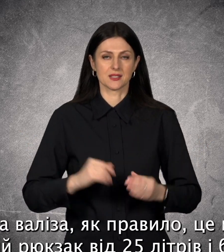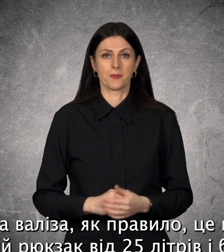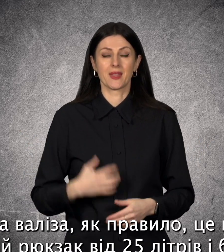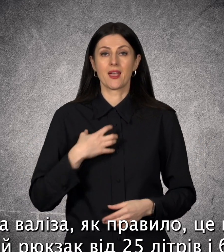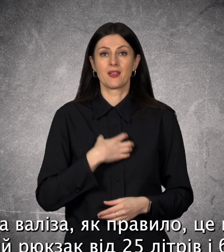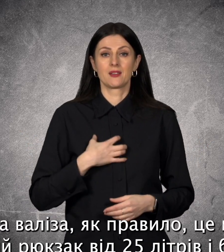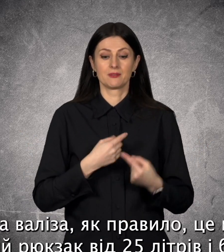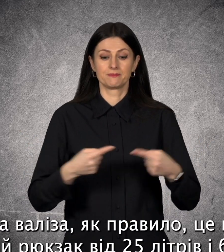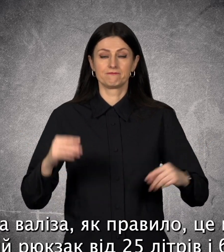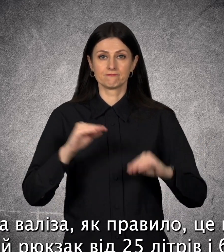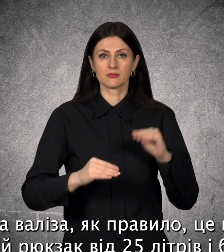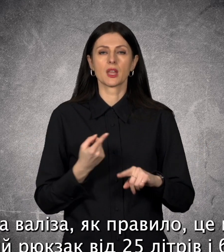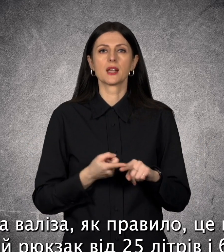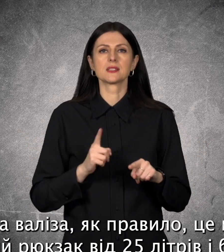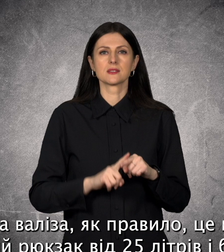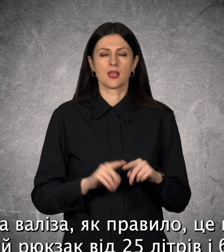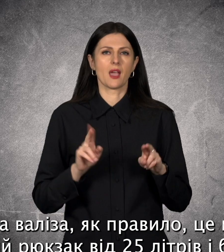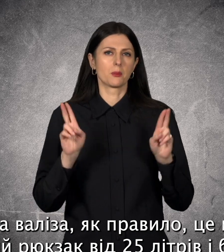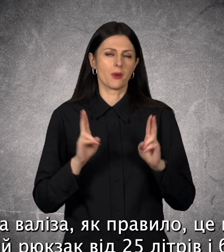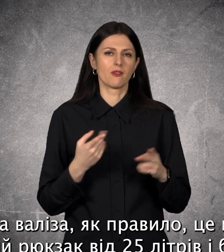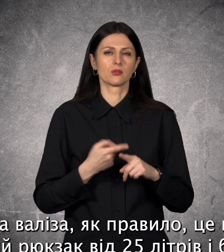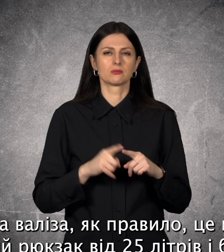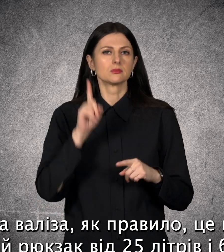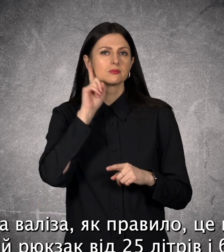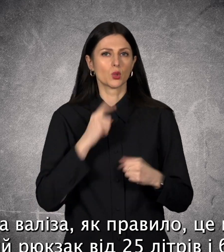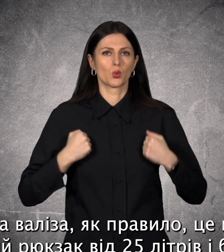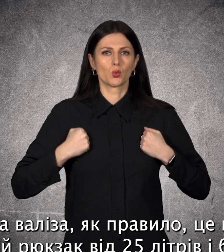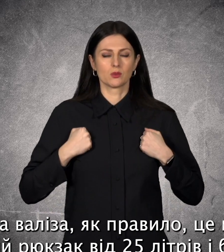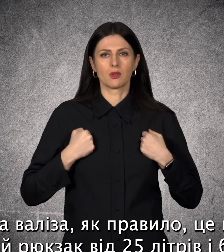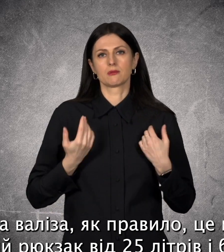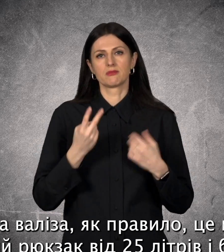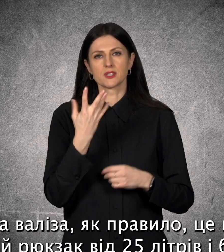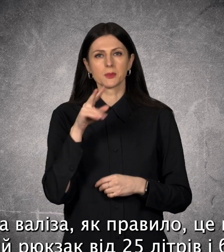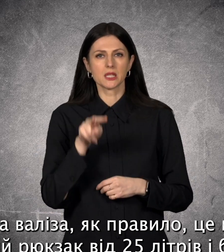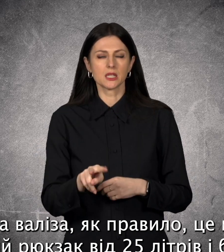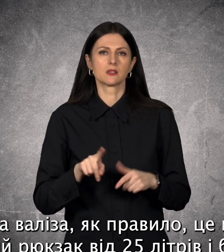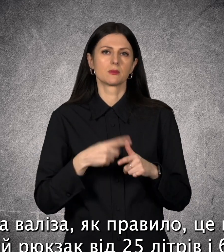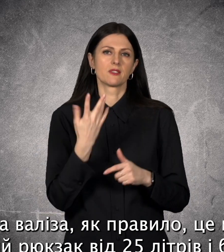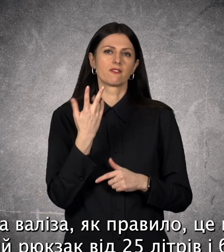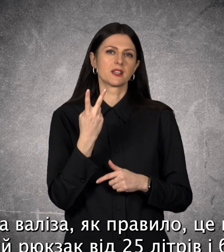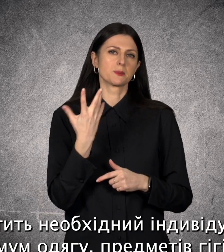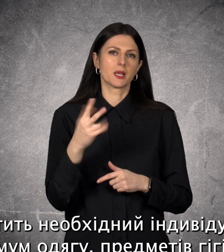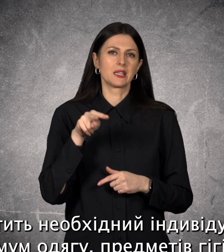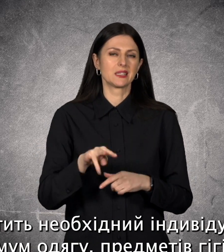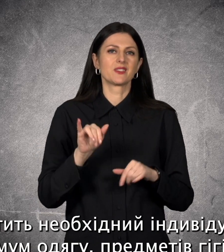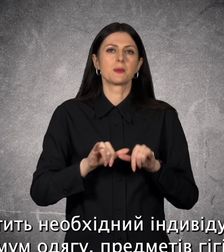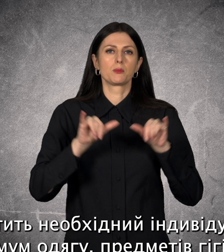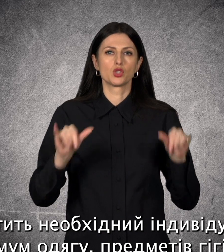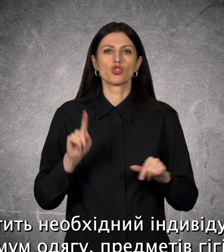правило, це міцний і зручний рюкзак від 25 літрів, від 25 літрів і більше, що містить необхідний